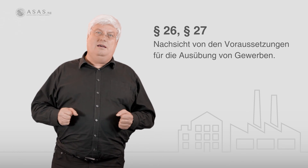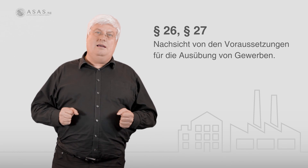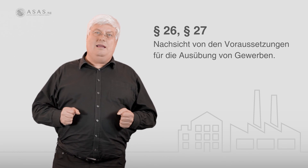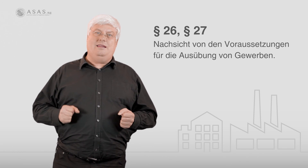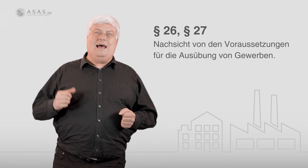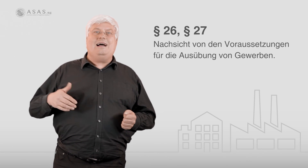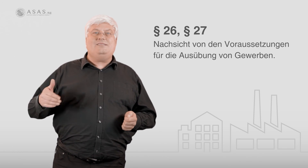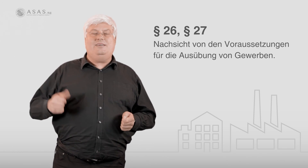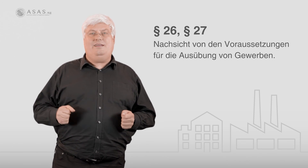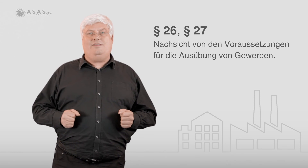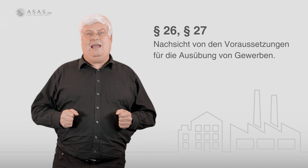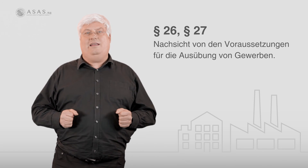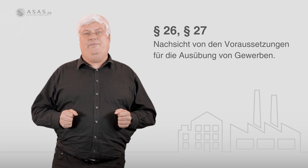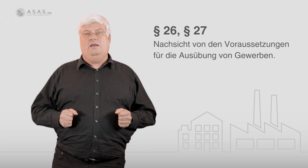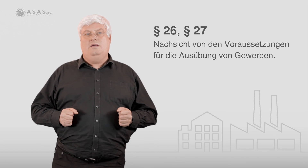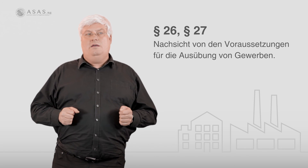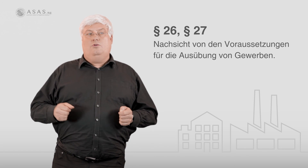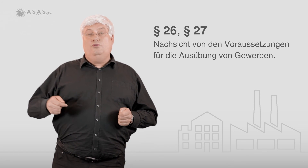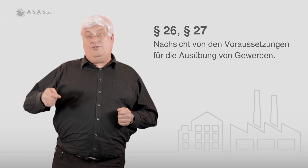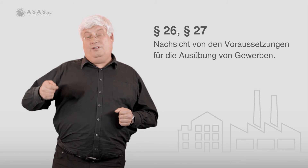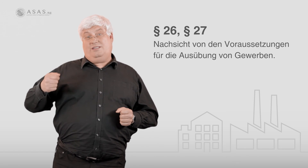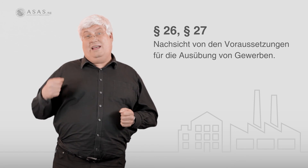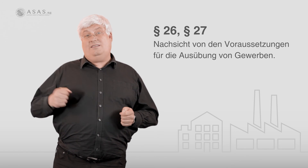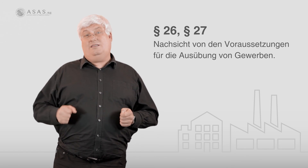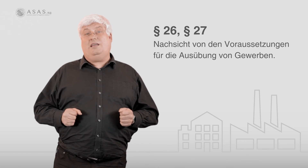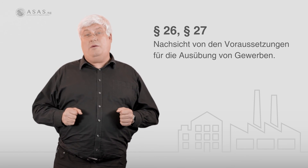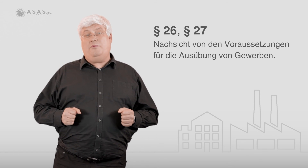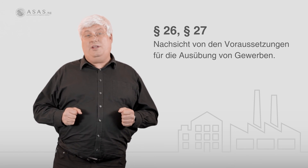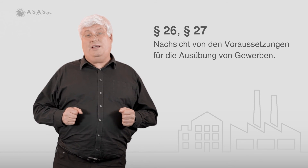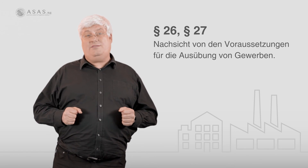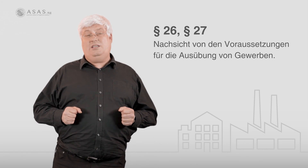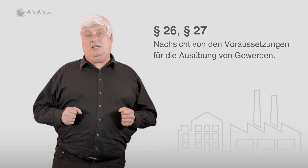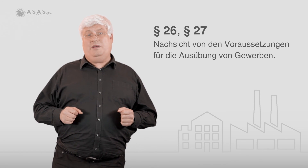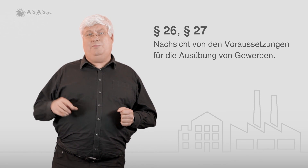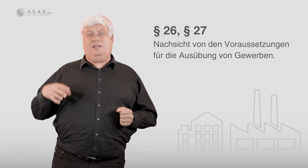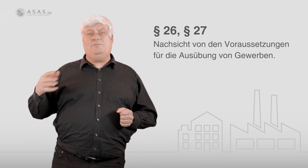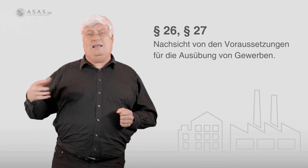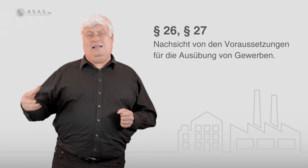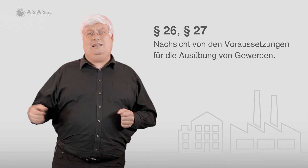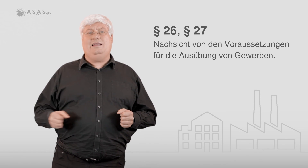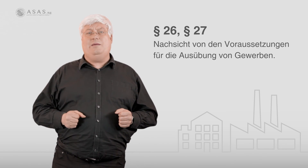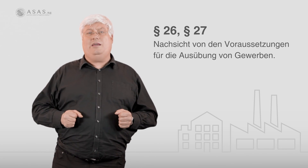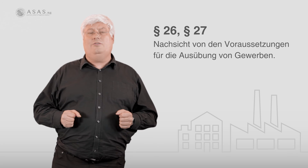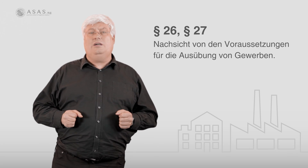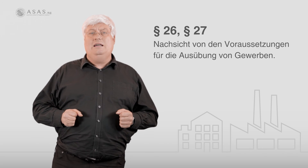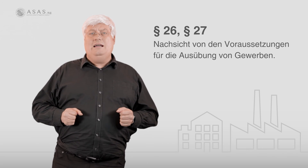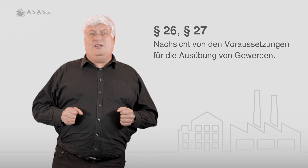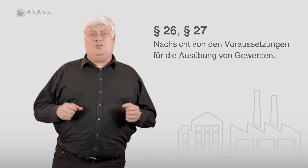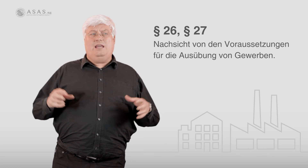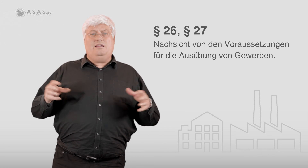eine Nachsicht erteilen. Und zweitens ist die Gewerbebehörde ganz wichtig bei der Betriebsanlagengenehmigung, also jenen